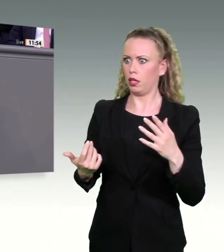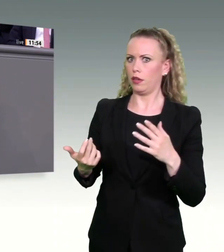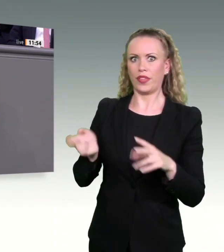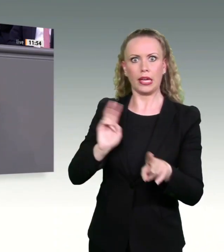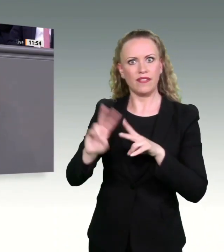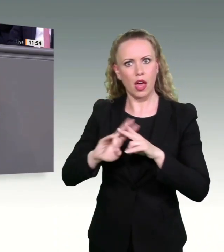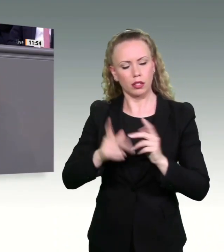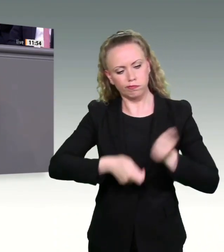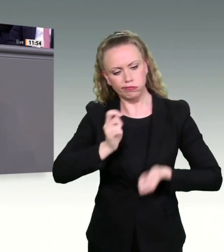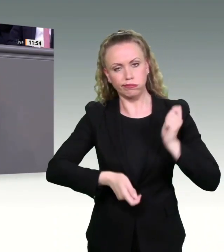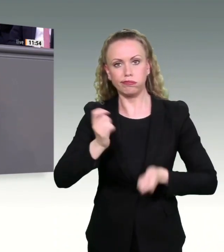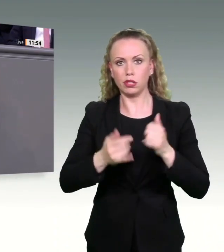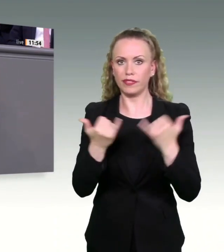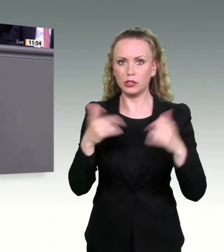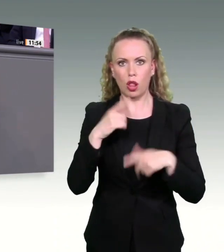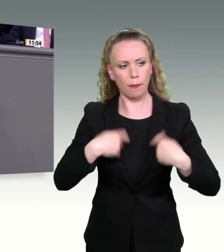getrieben hätten.